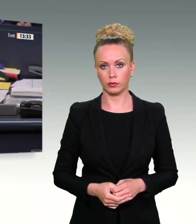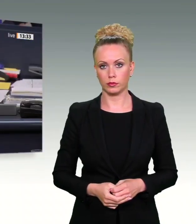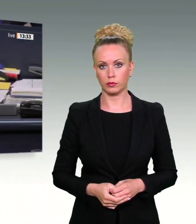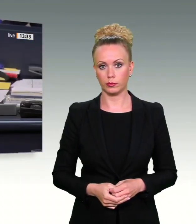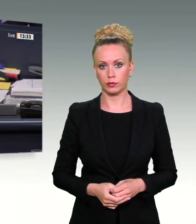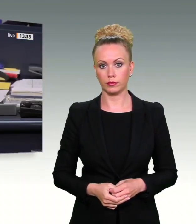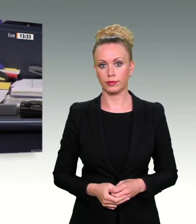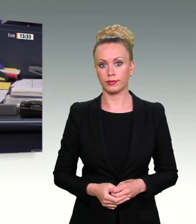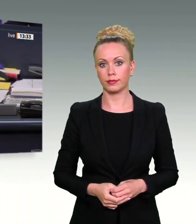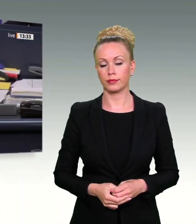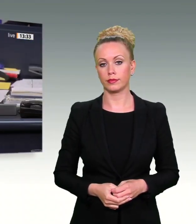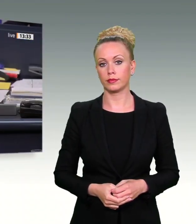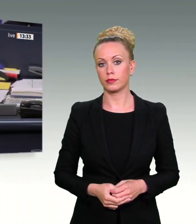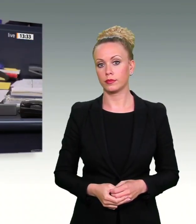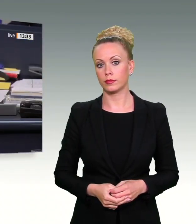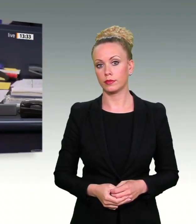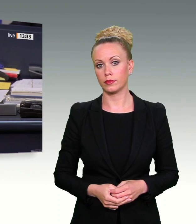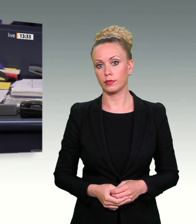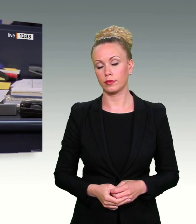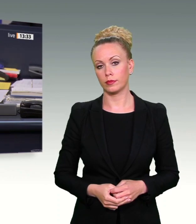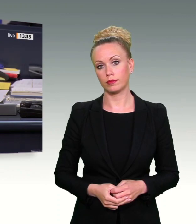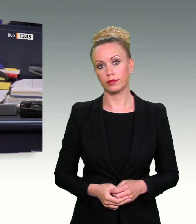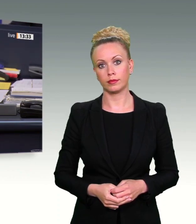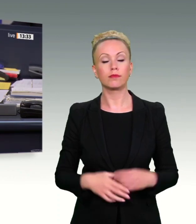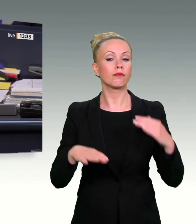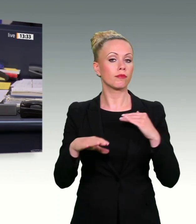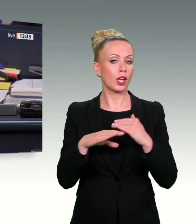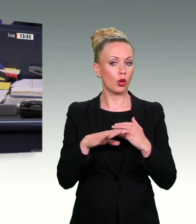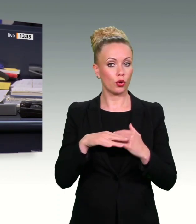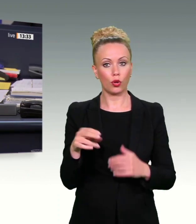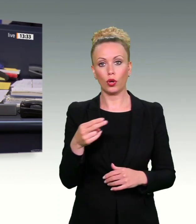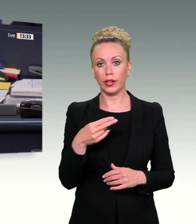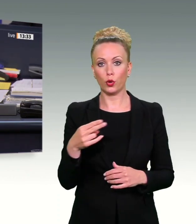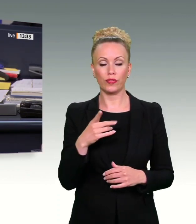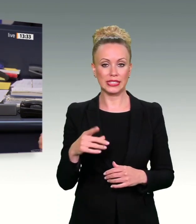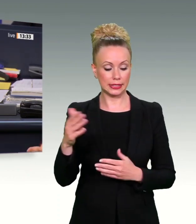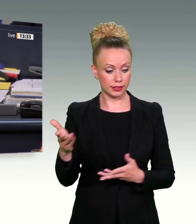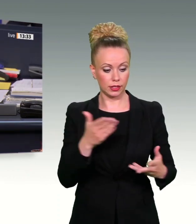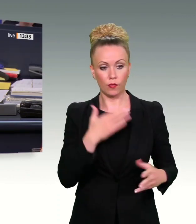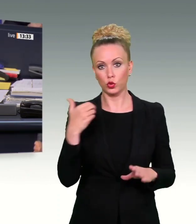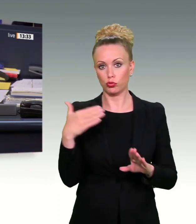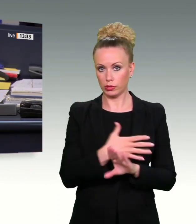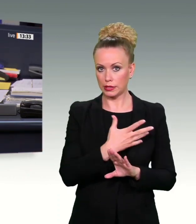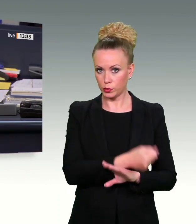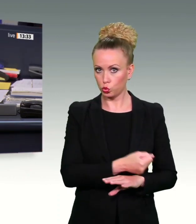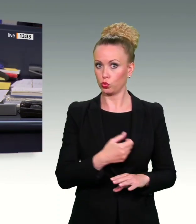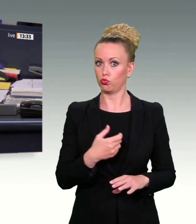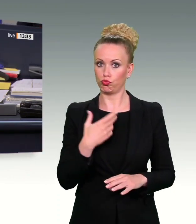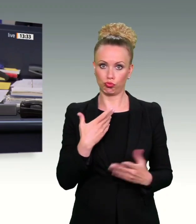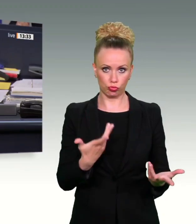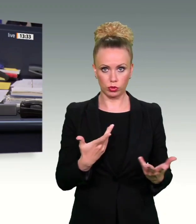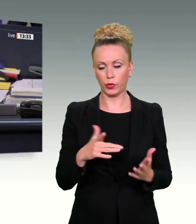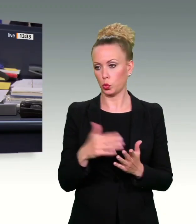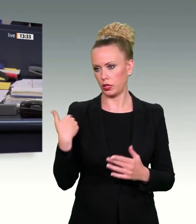Es gibt den Wunsch des Kollegen Höferlin, mit einer Kurzintervention zu reagieren, weil er in angesprochen wurde. Bitte schön.